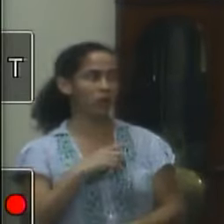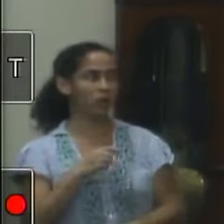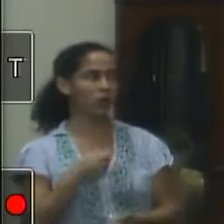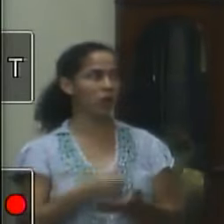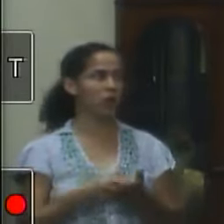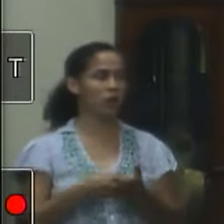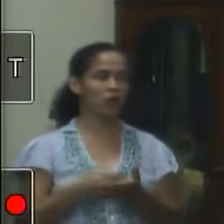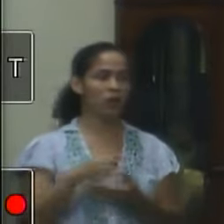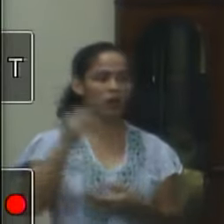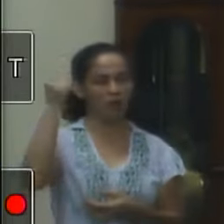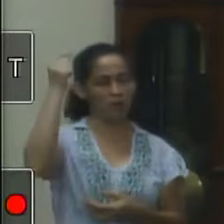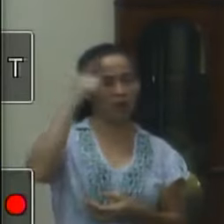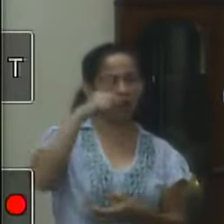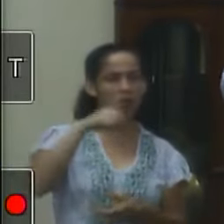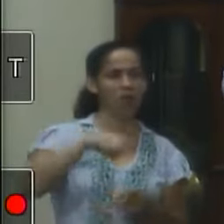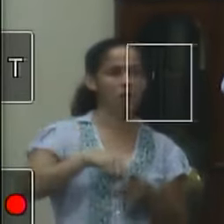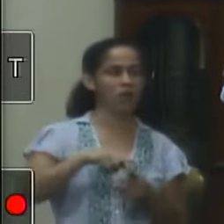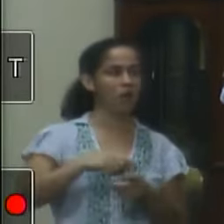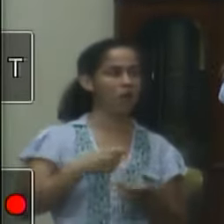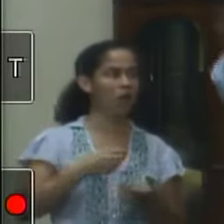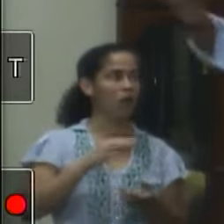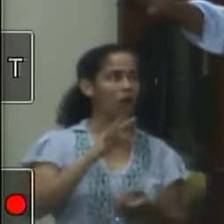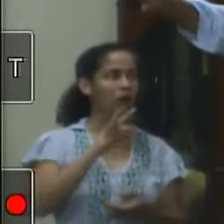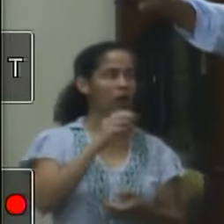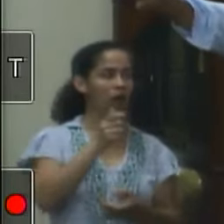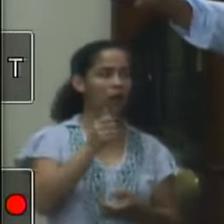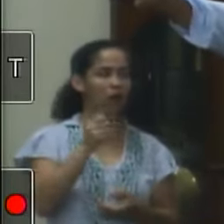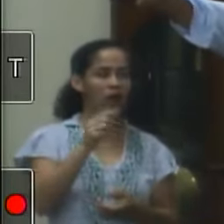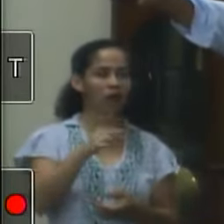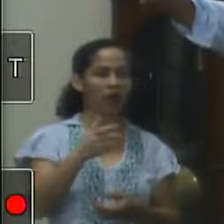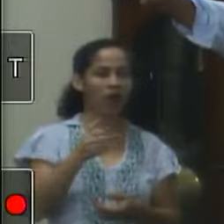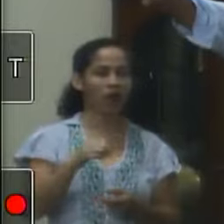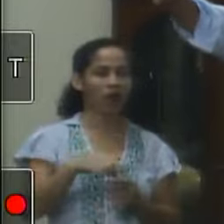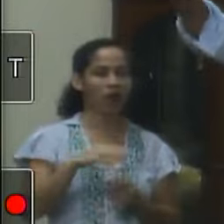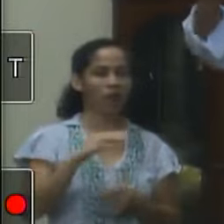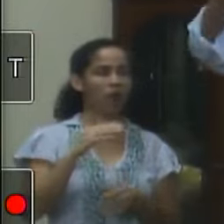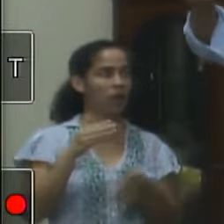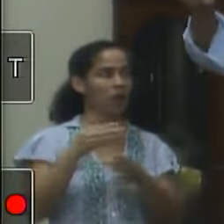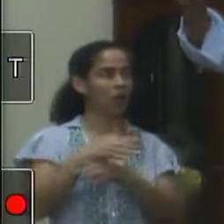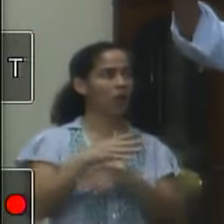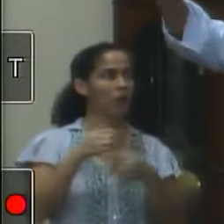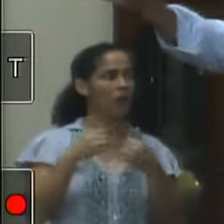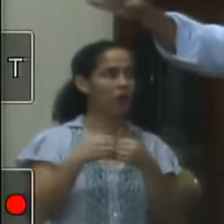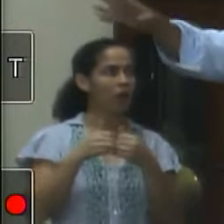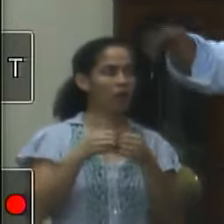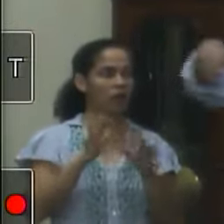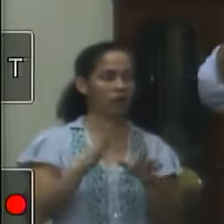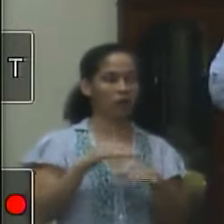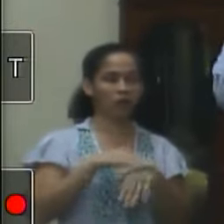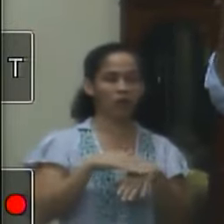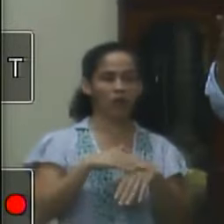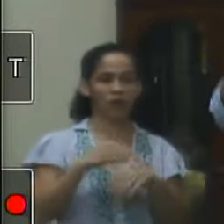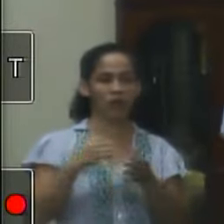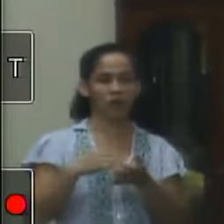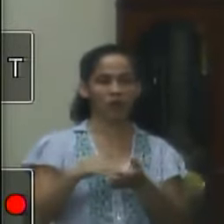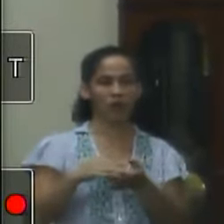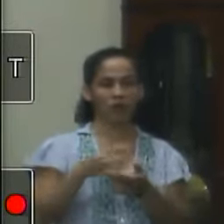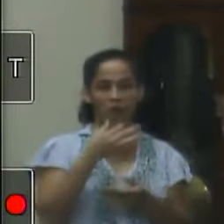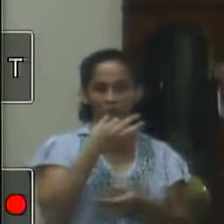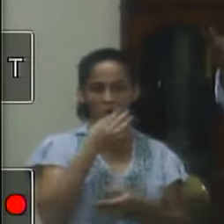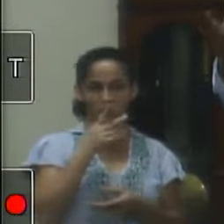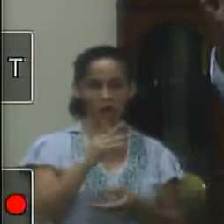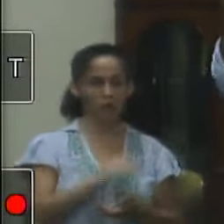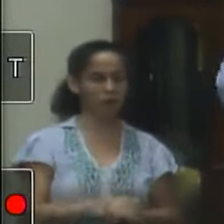taxa de eliminação pública a taxa de embarque fosse criada ainda não chegou aqui o projeto falamos com a secretária aqui sugerimos isso a ela